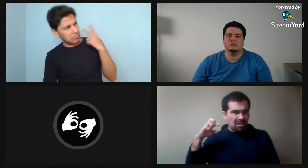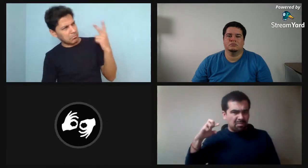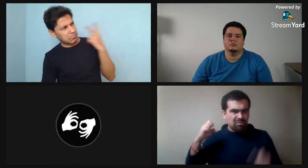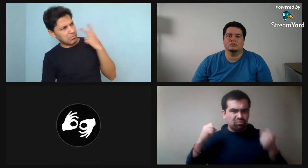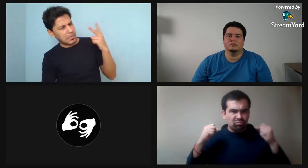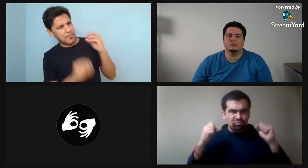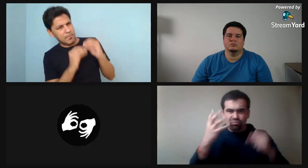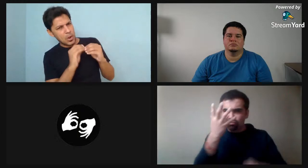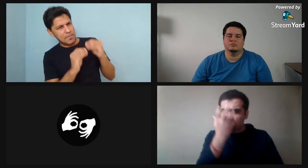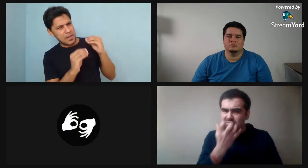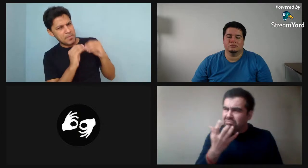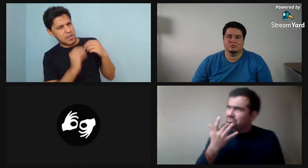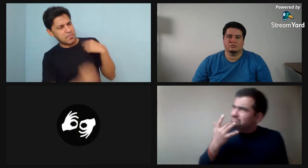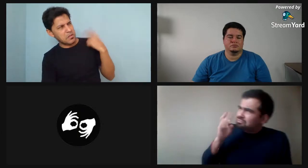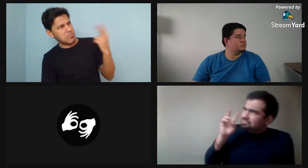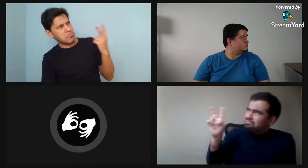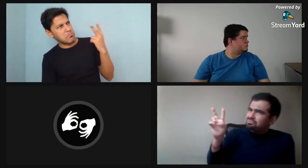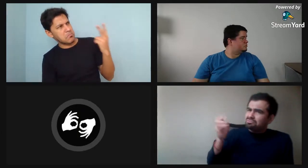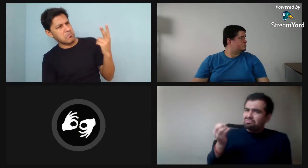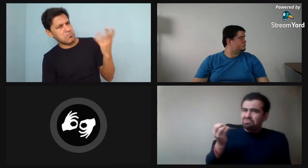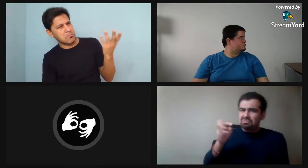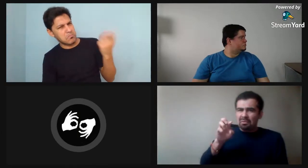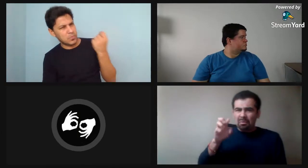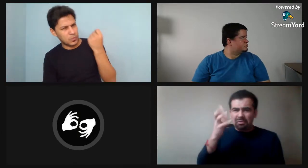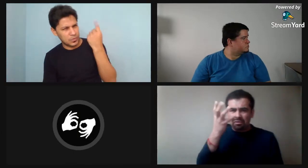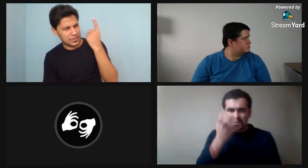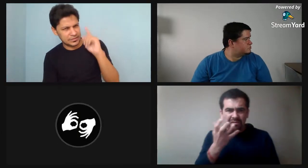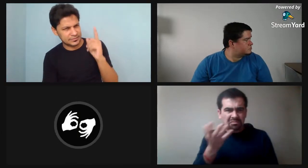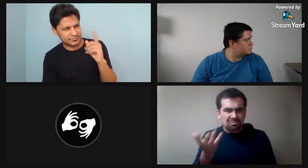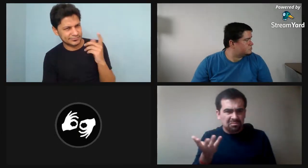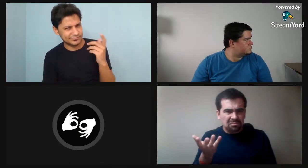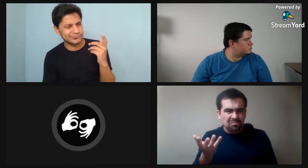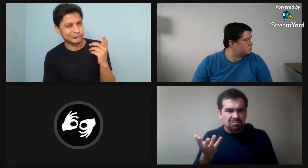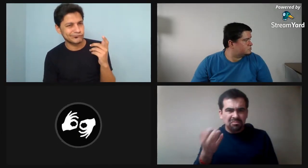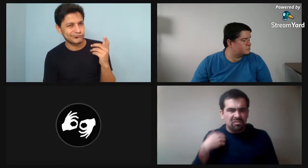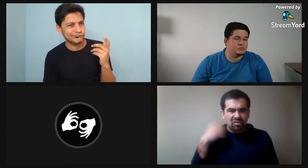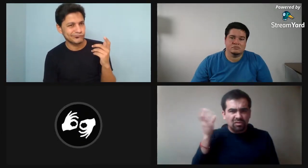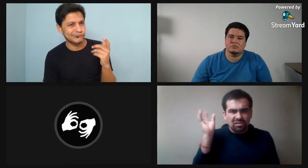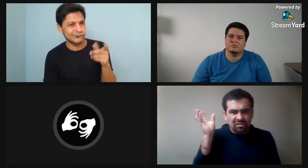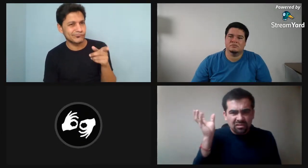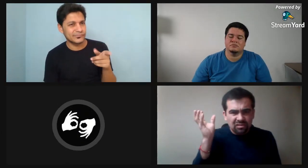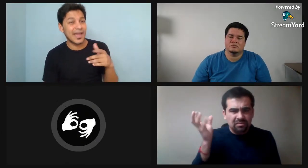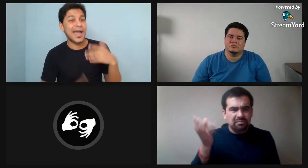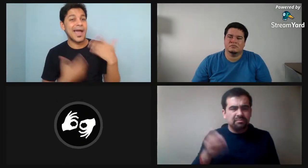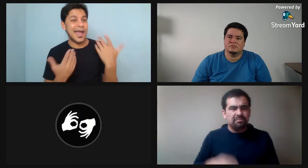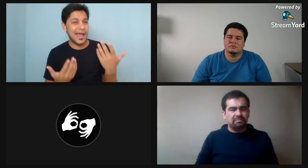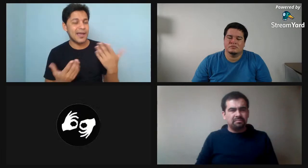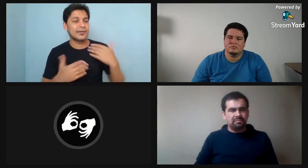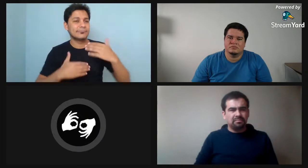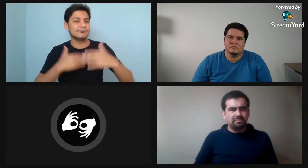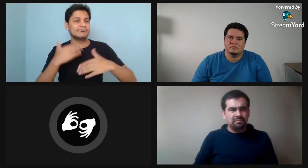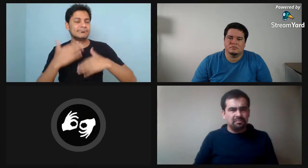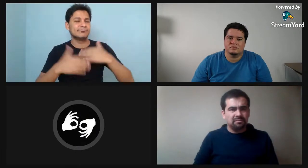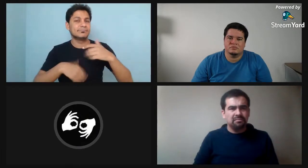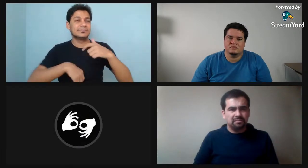entendía. Mi papá, sí, yo lo veía que estaba nervioso, bastante enojado en realidad, pero yo no entendía por qué.